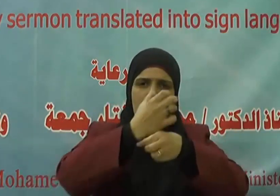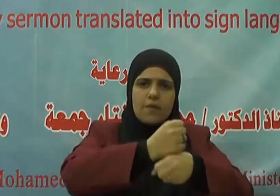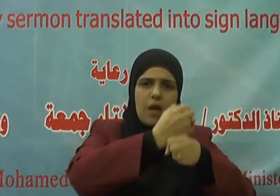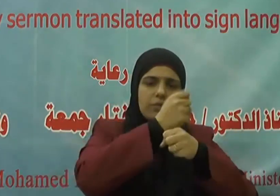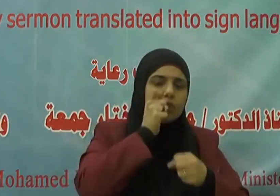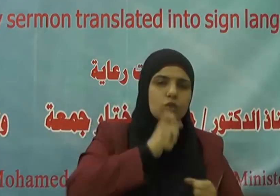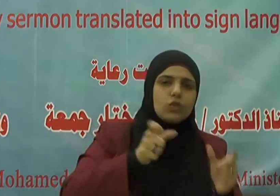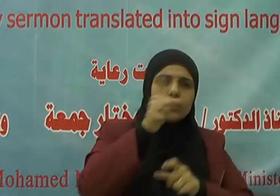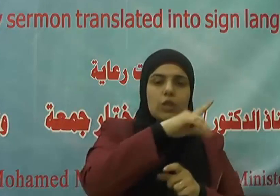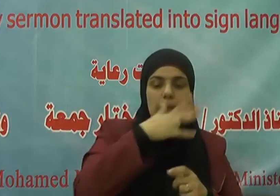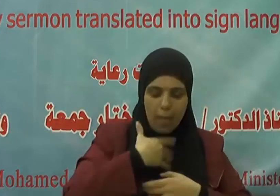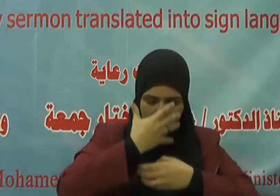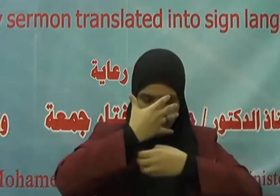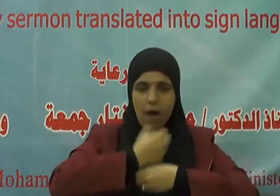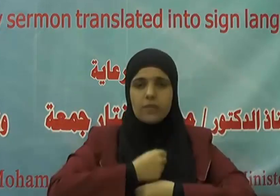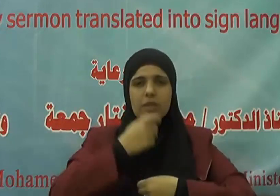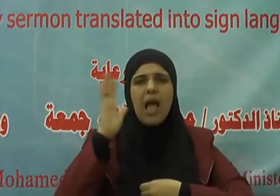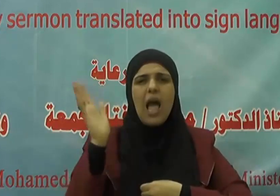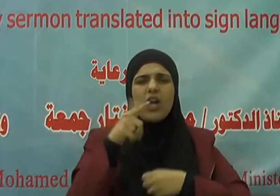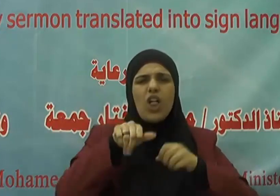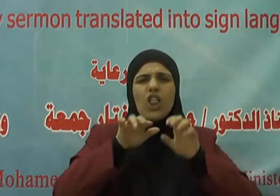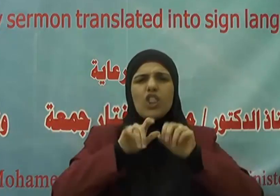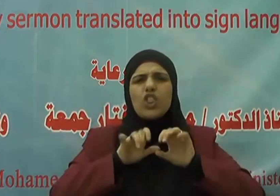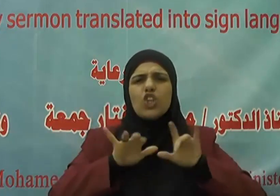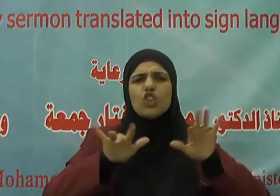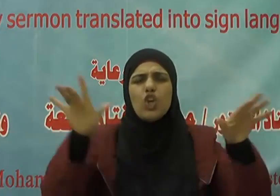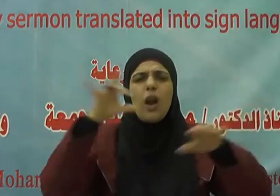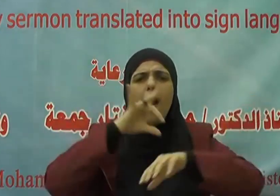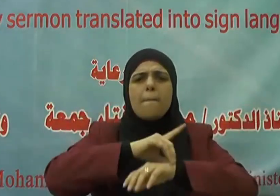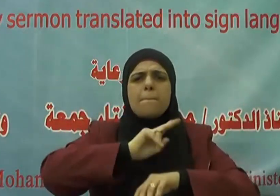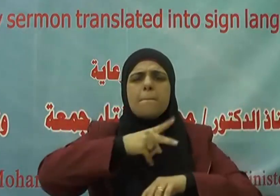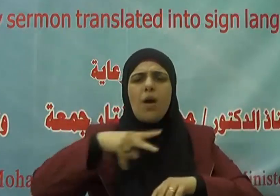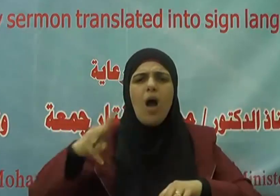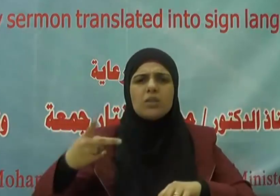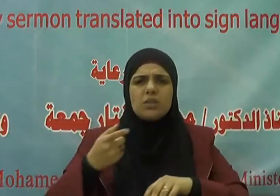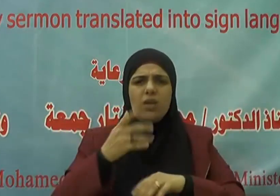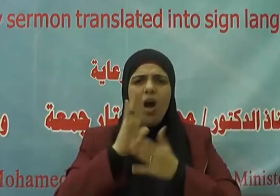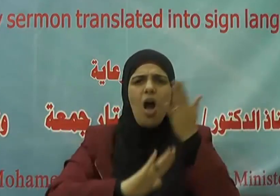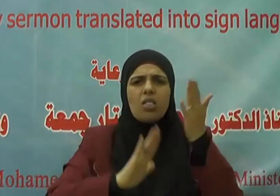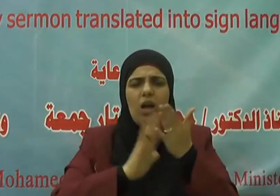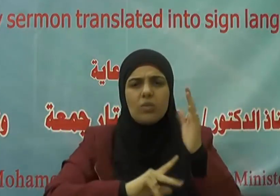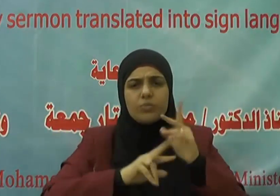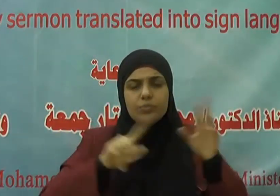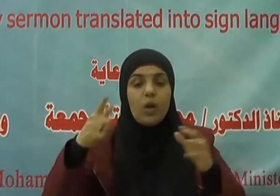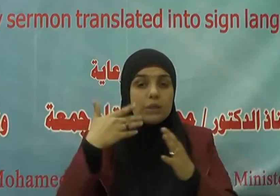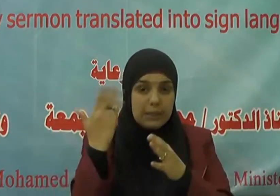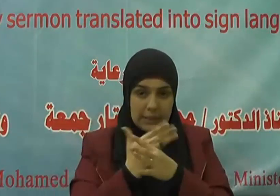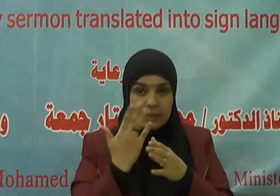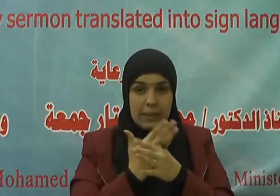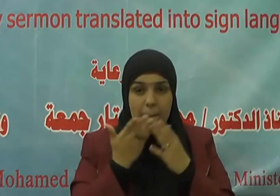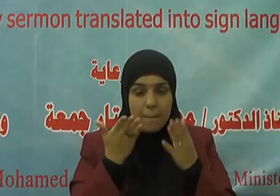للوقاية من اتشار الأمراض والأوبية ومن ذلك منع